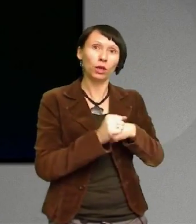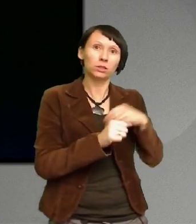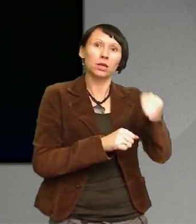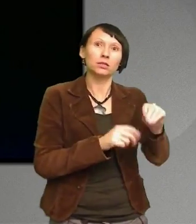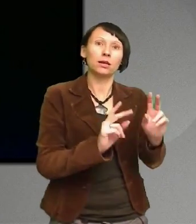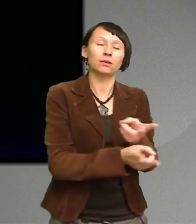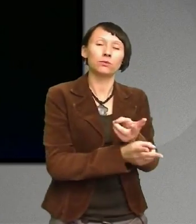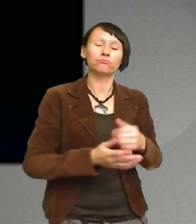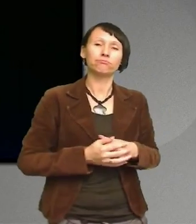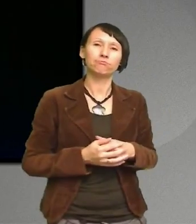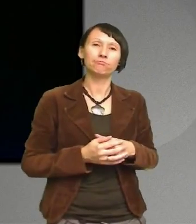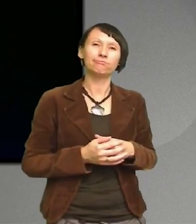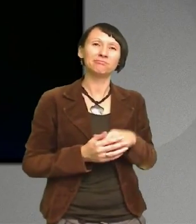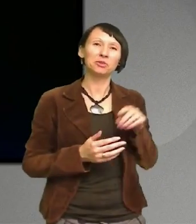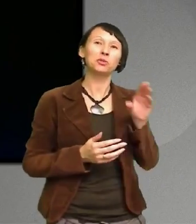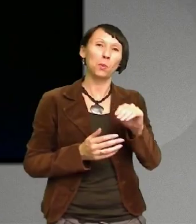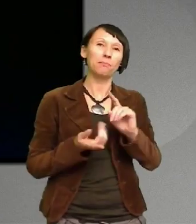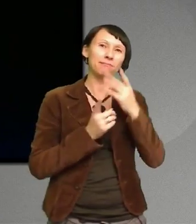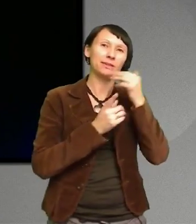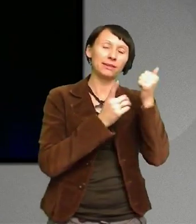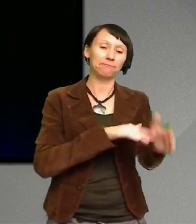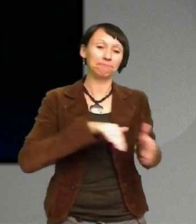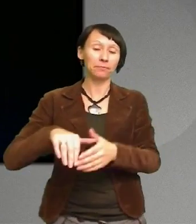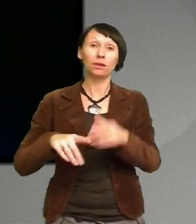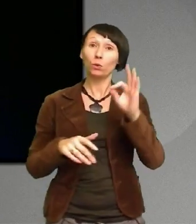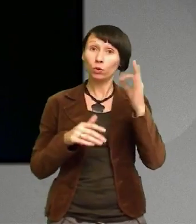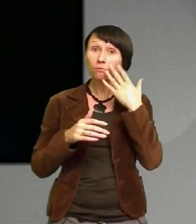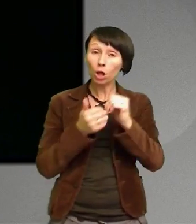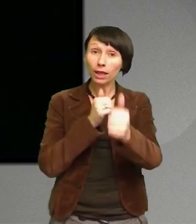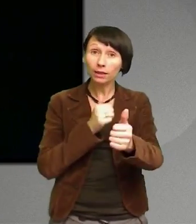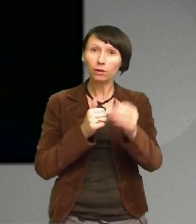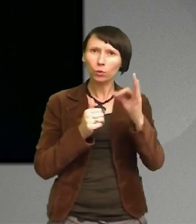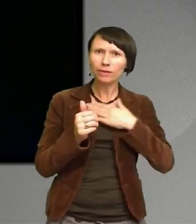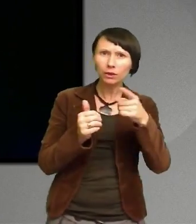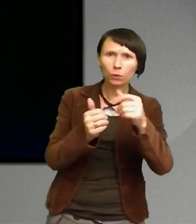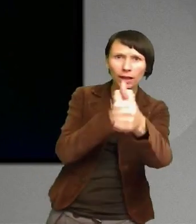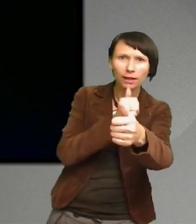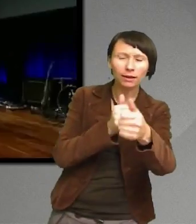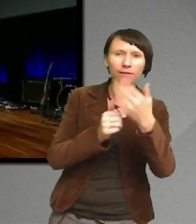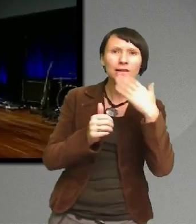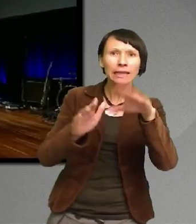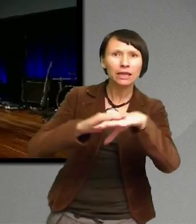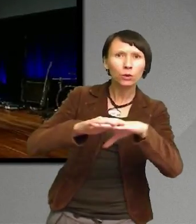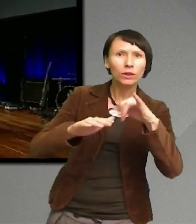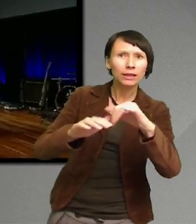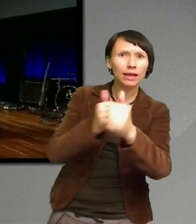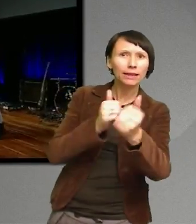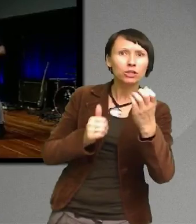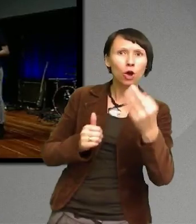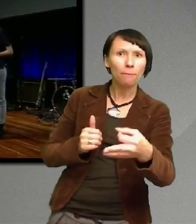Hur vill du leda? Vilka är dina grundvärderingar i ditt ledarskap? Det var några svåra